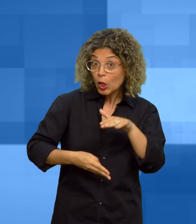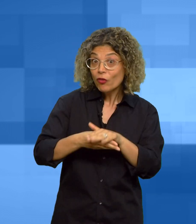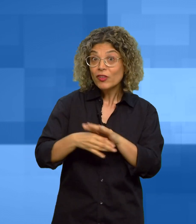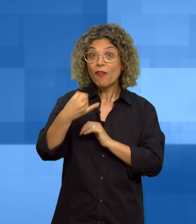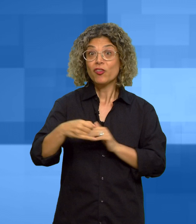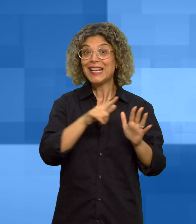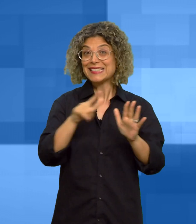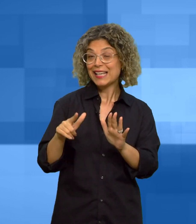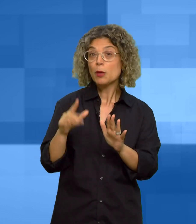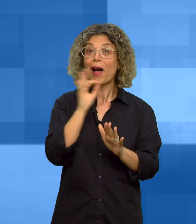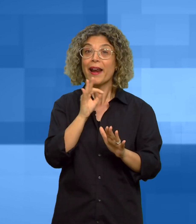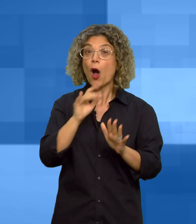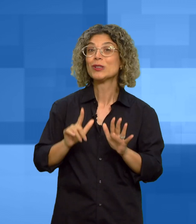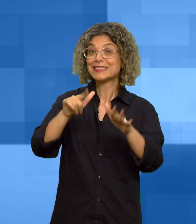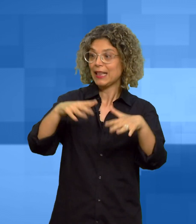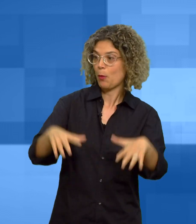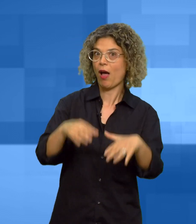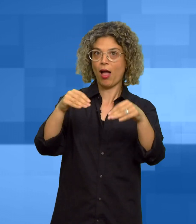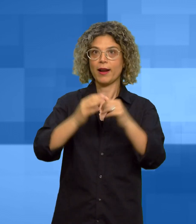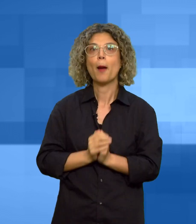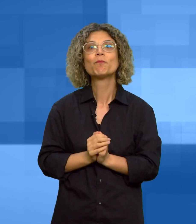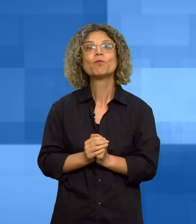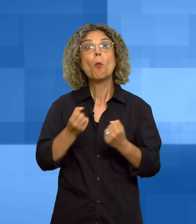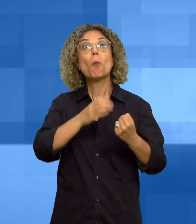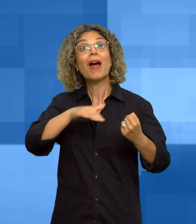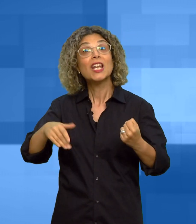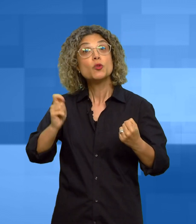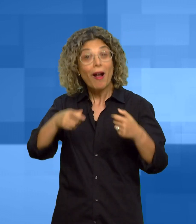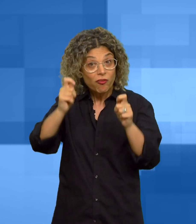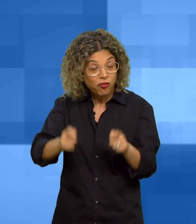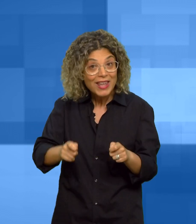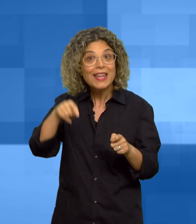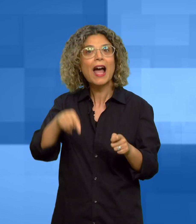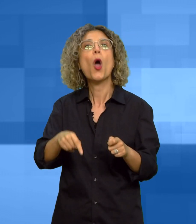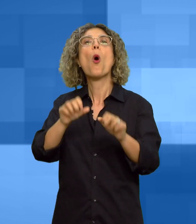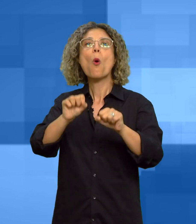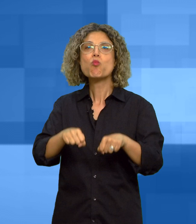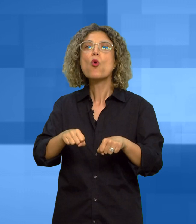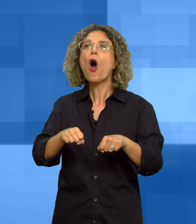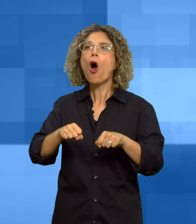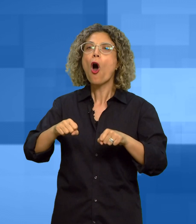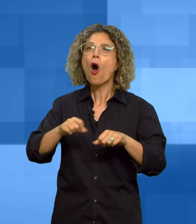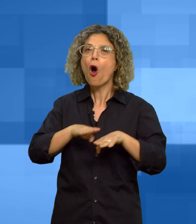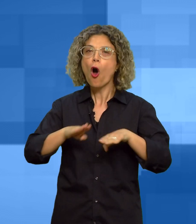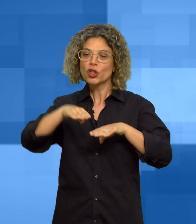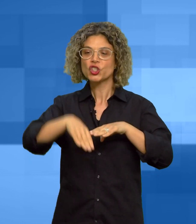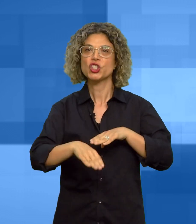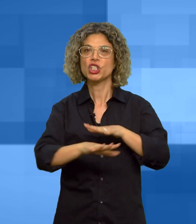'inizio della prossima settimana. Con l'avvio dei parcheggi a pagamento, sarà nuovamente utilizzabile lo